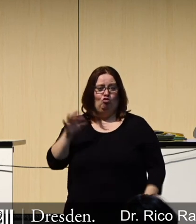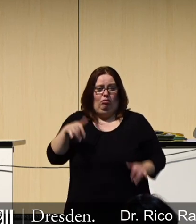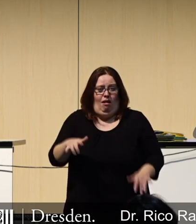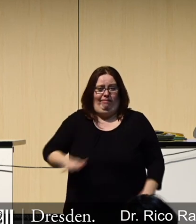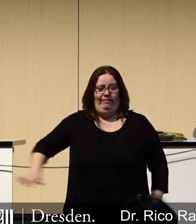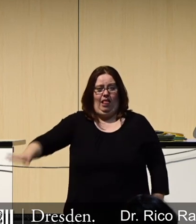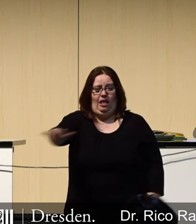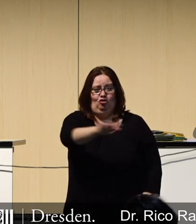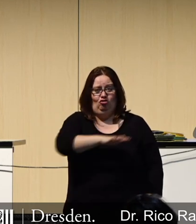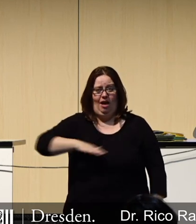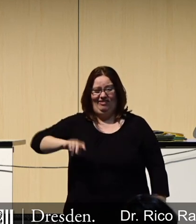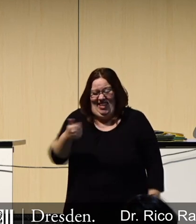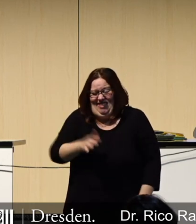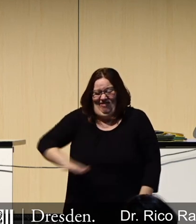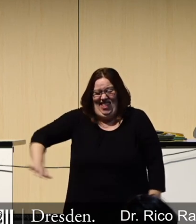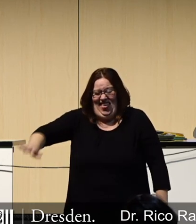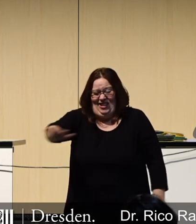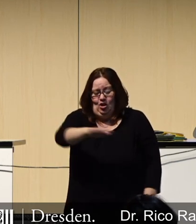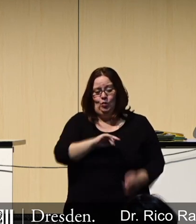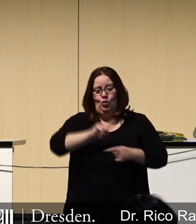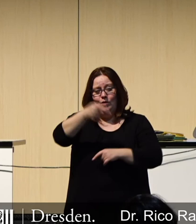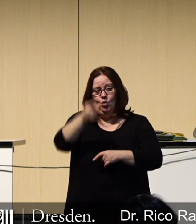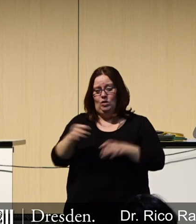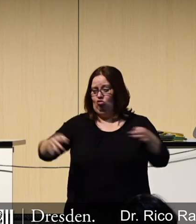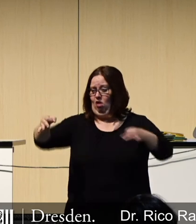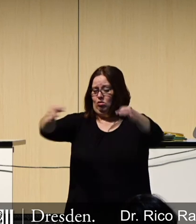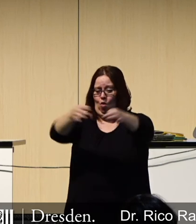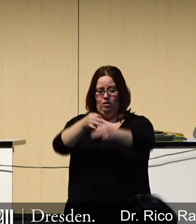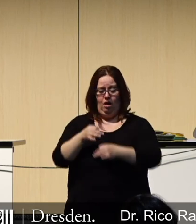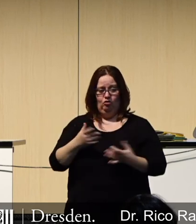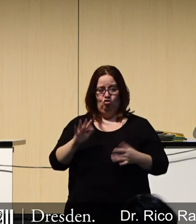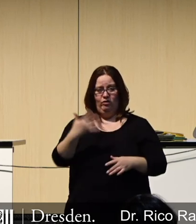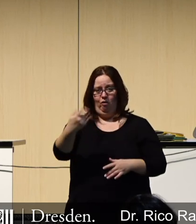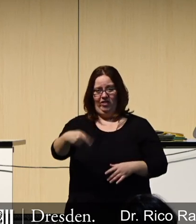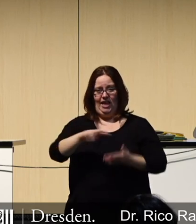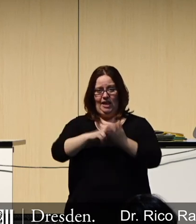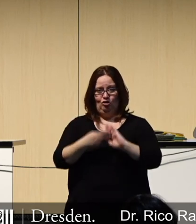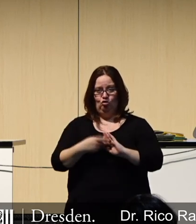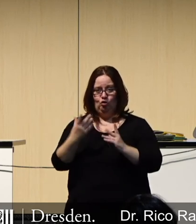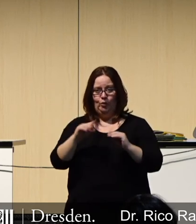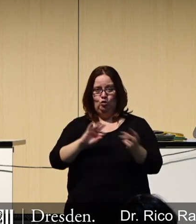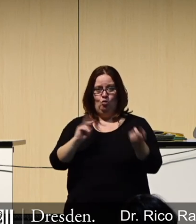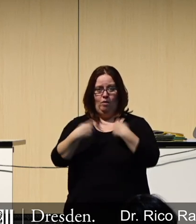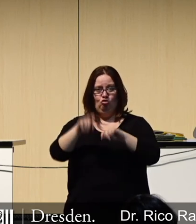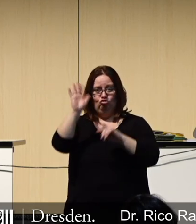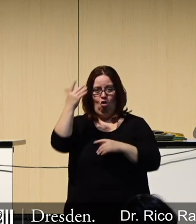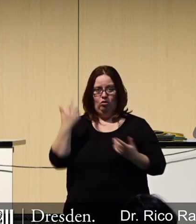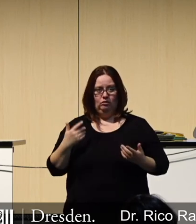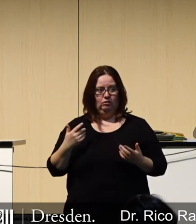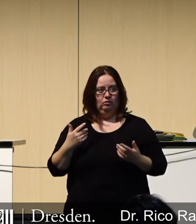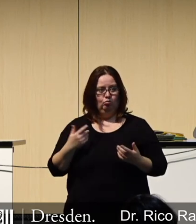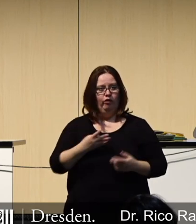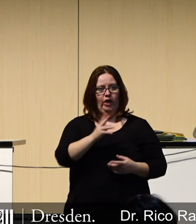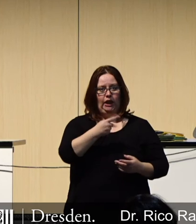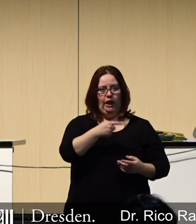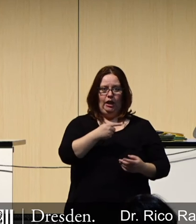flächendeckend, fast flächendeckend. Wir haben über 100 Standorte, an denen 5G-Technologie umgebaut wurde. Er hat 4G herausgenommen,